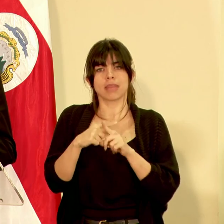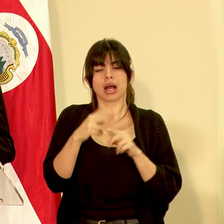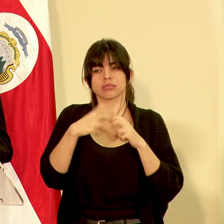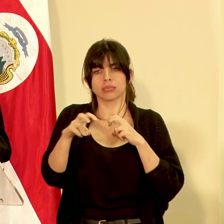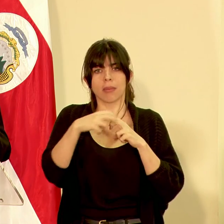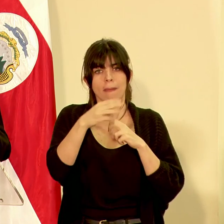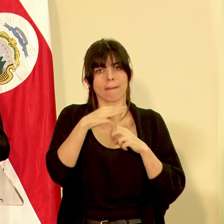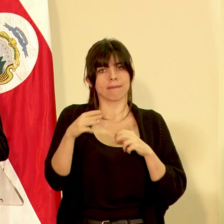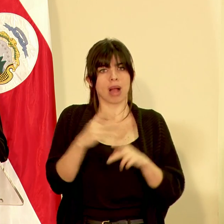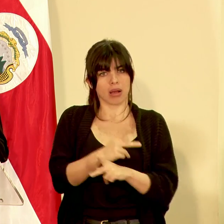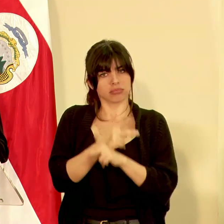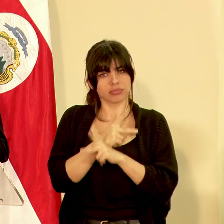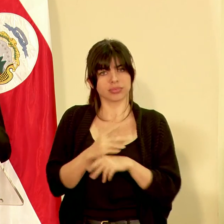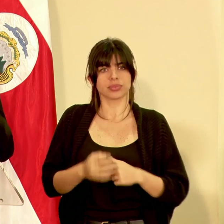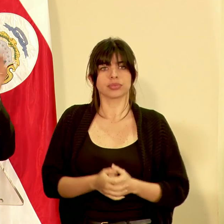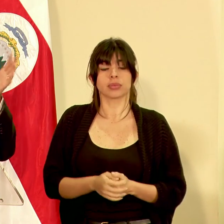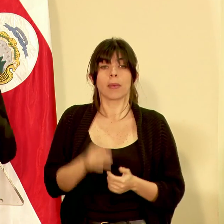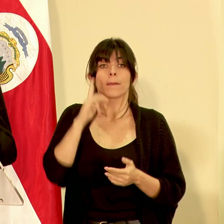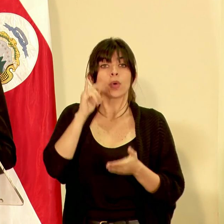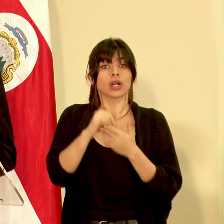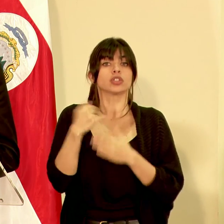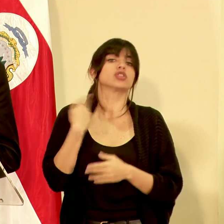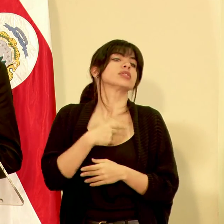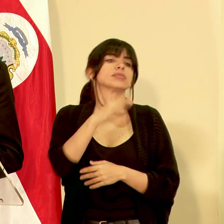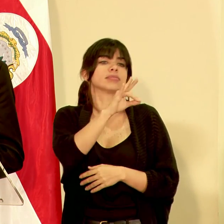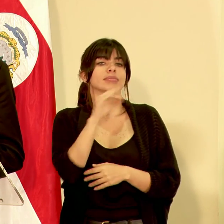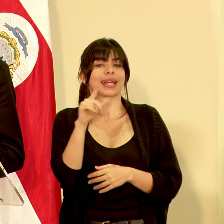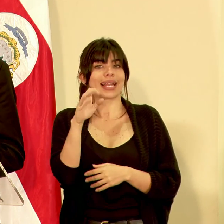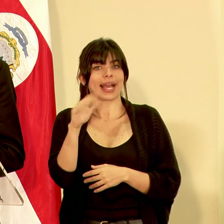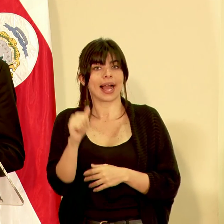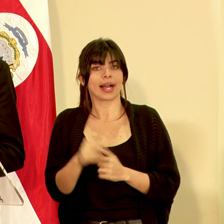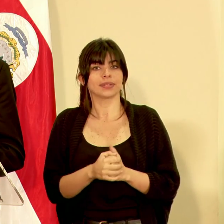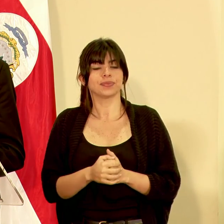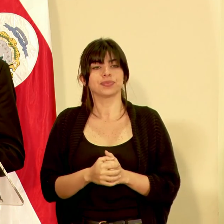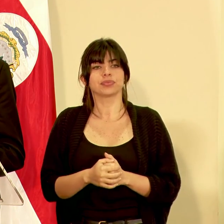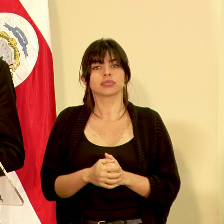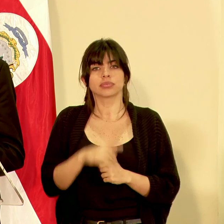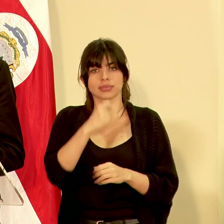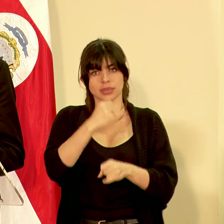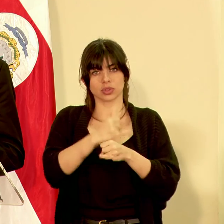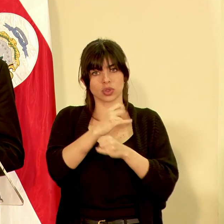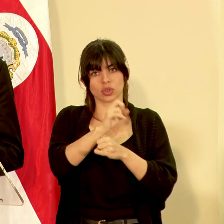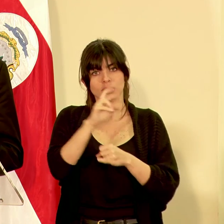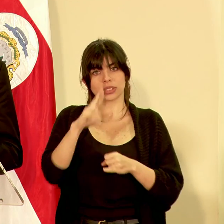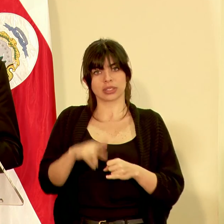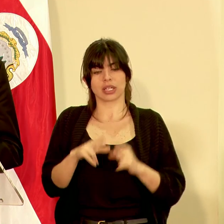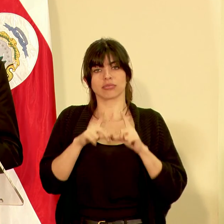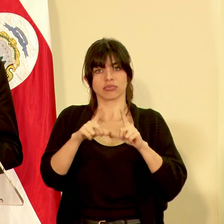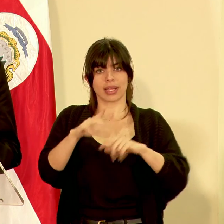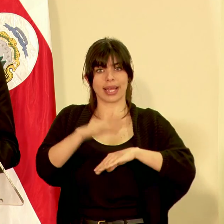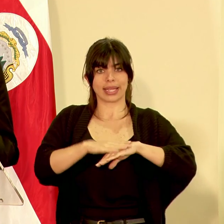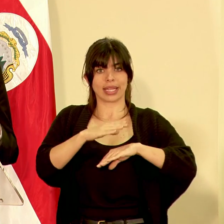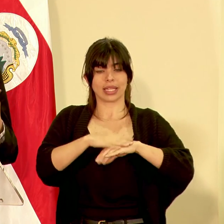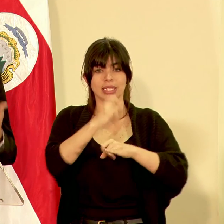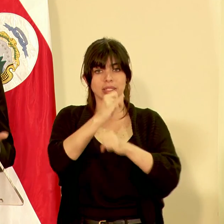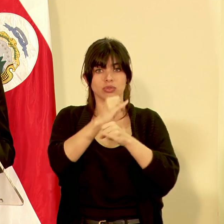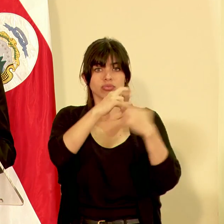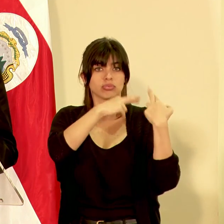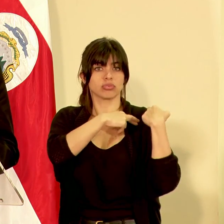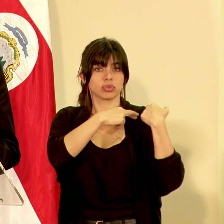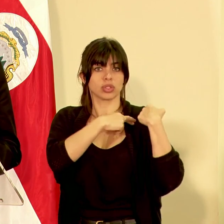de ahí es que nosotros invitamos al ECA siendo la entidad de costalicencia acreditadora que es el ente